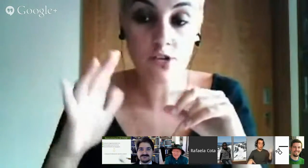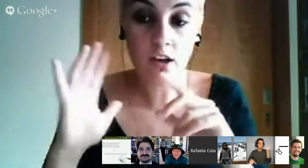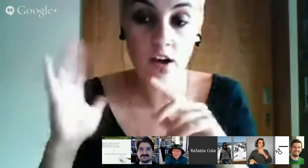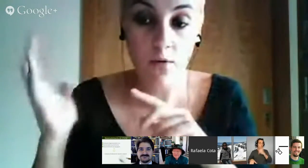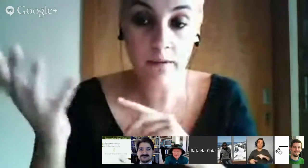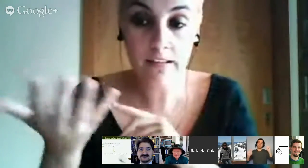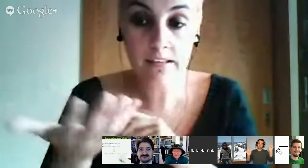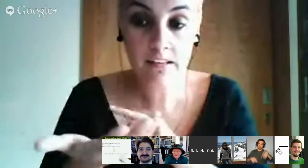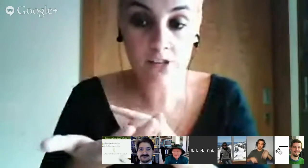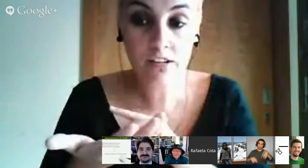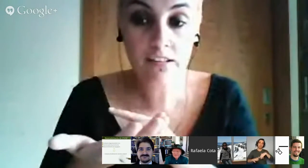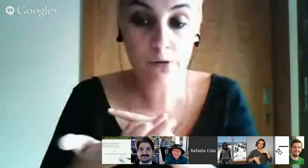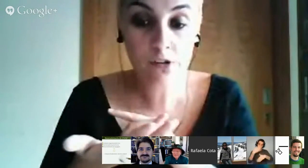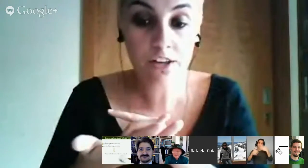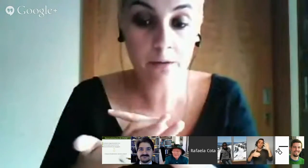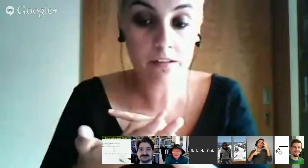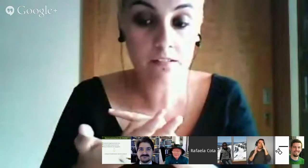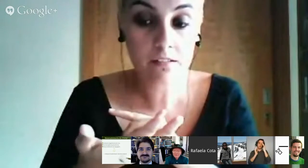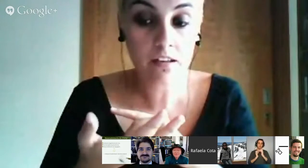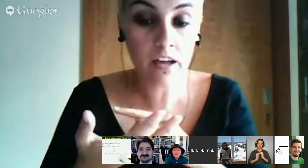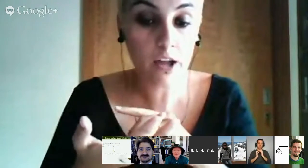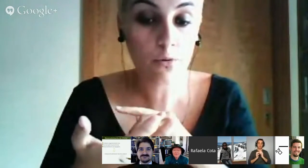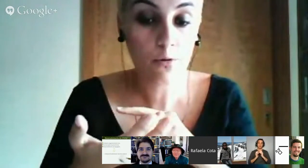exposta a um ambiente que seja linguisticamente rico.